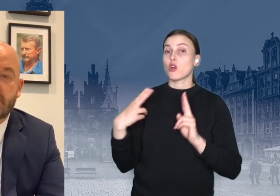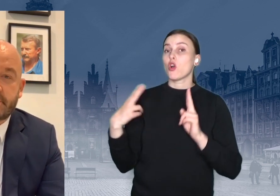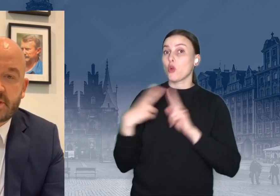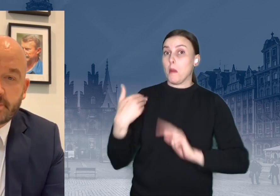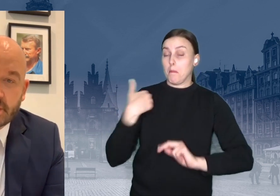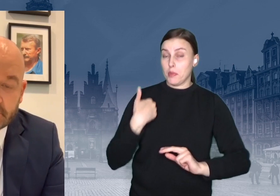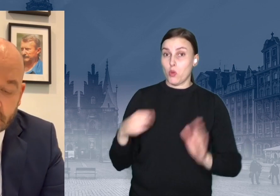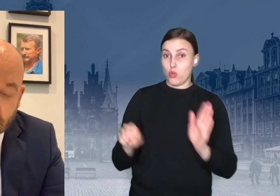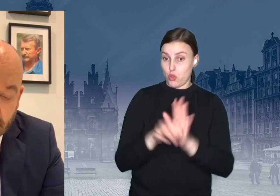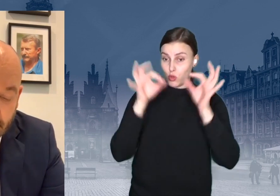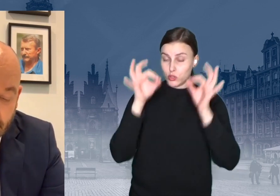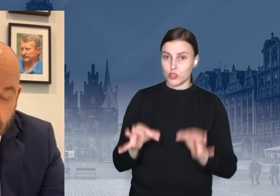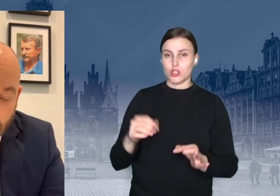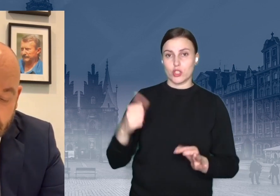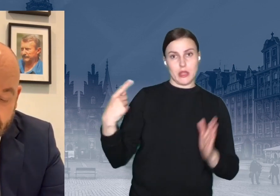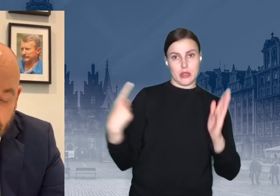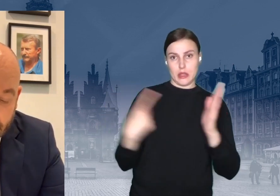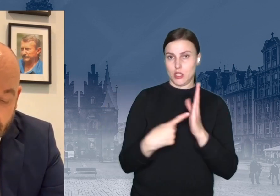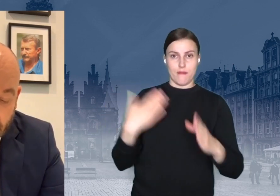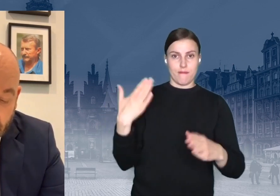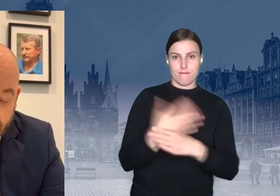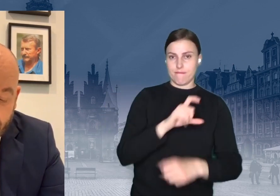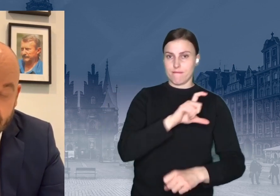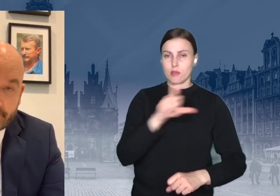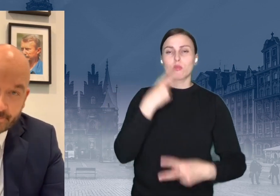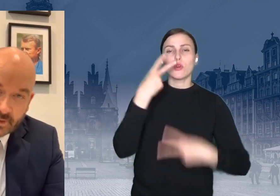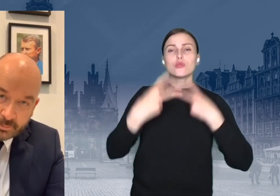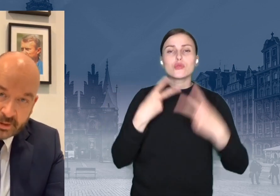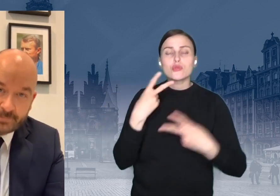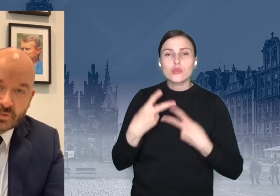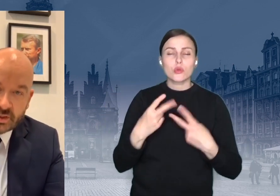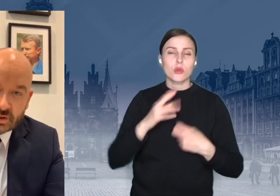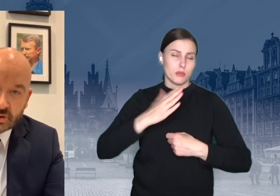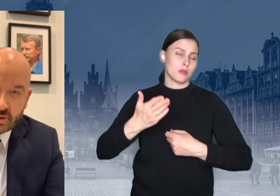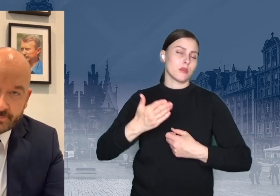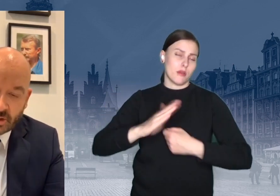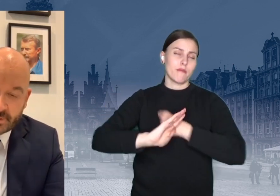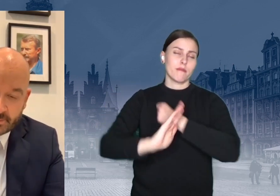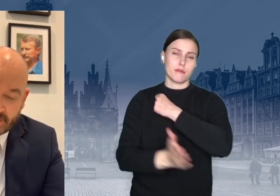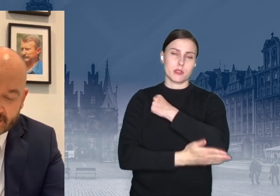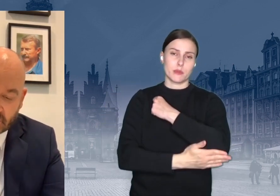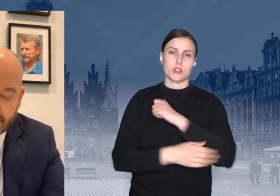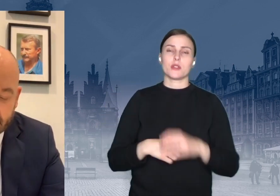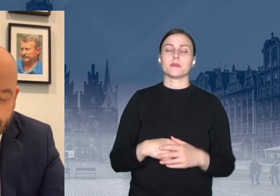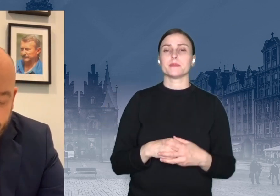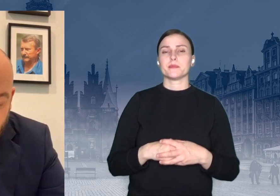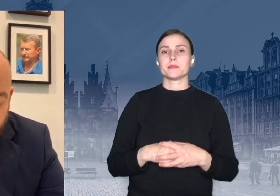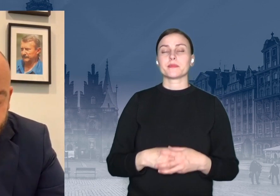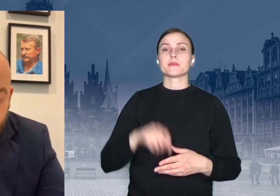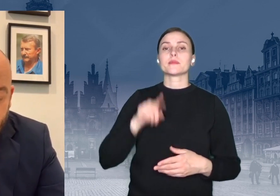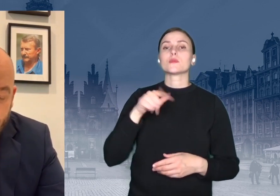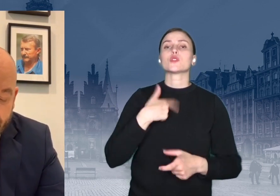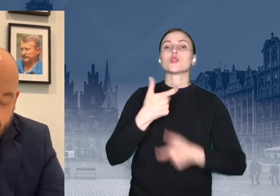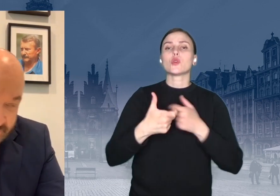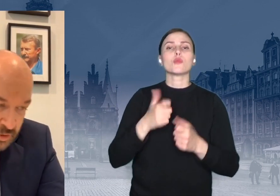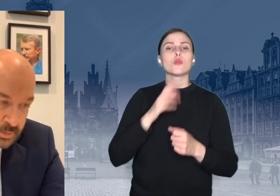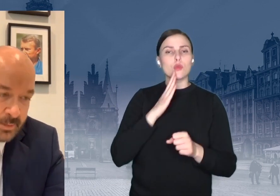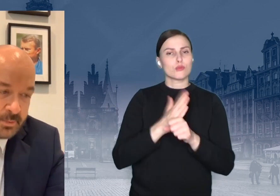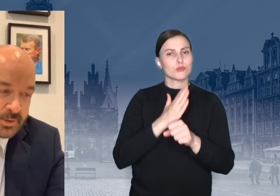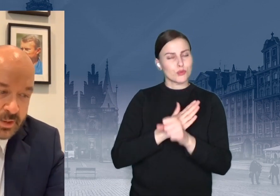ponad tysiąc przedsiębiorców, którzy szukają, moi drodzy, wsparcia. Dobrze, to jest to, co robimy, jak odbrażamy Wrocław.